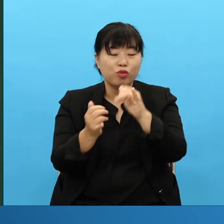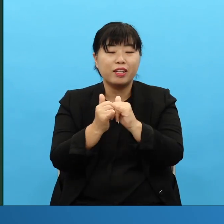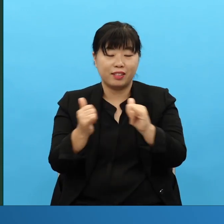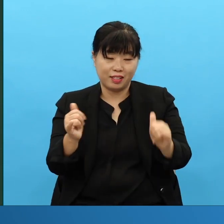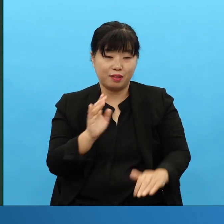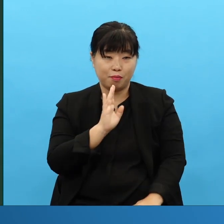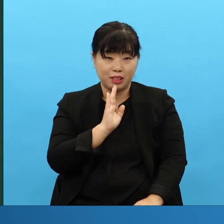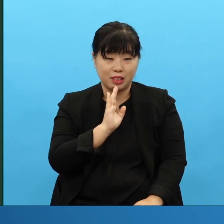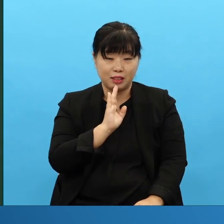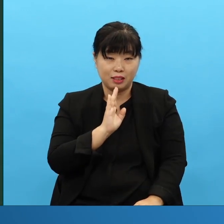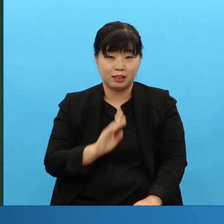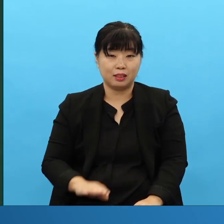앞으로 정복하겠죠